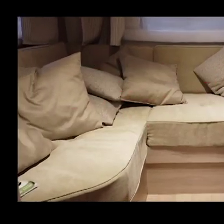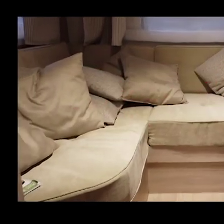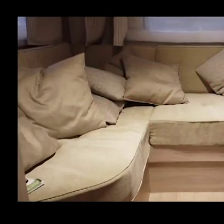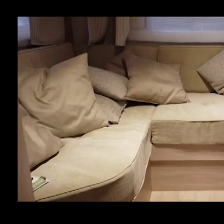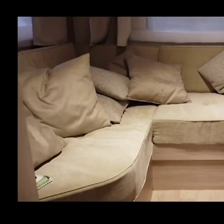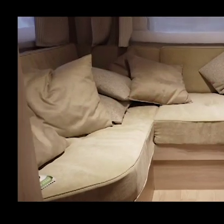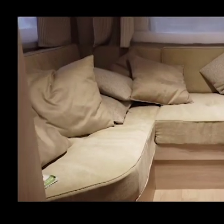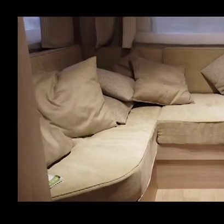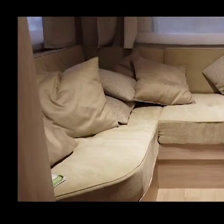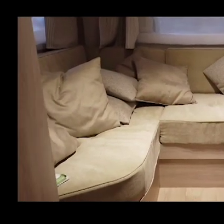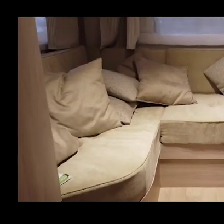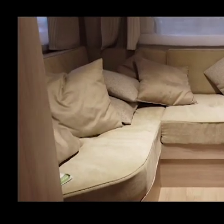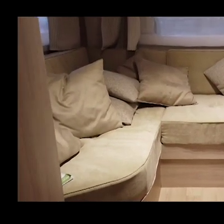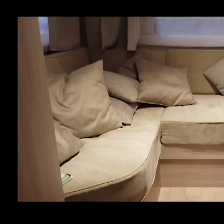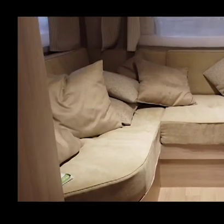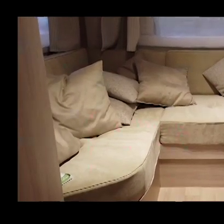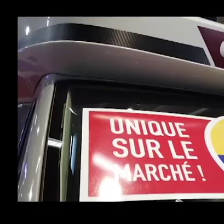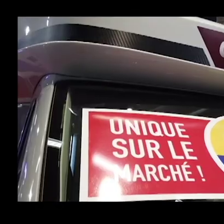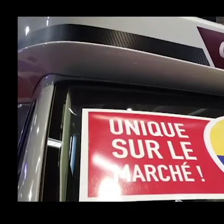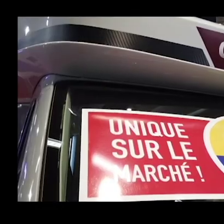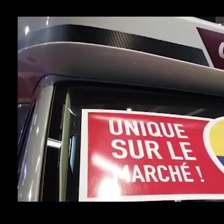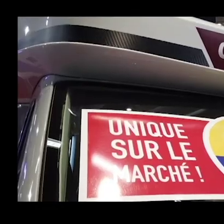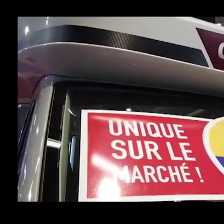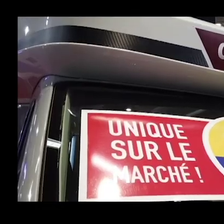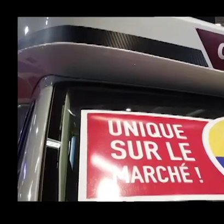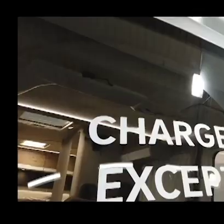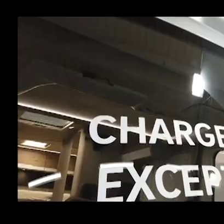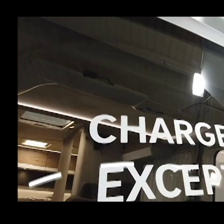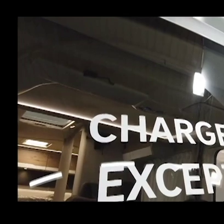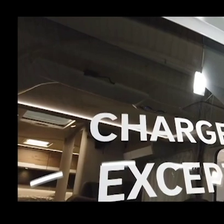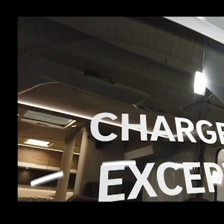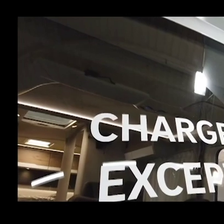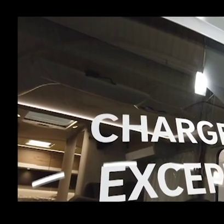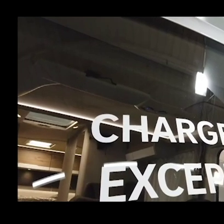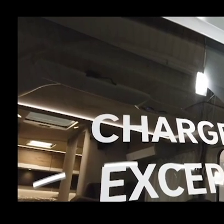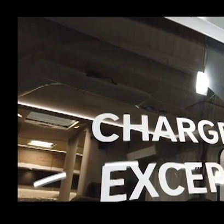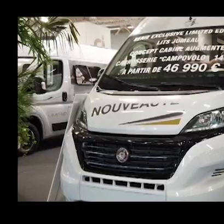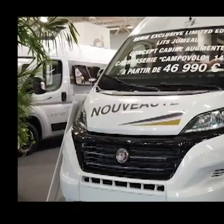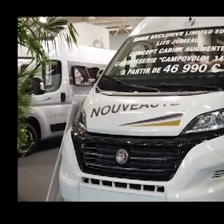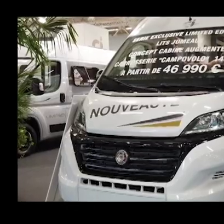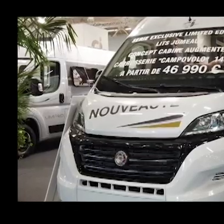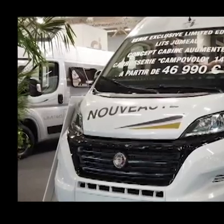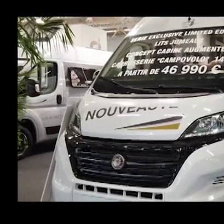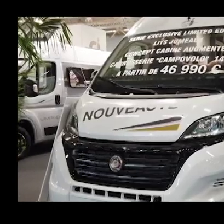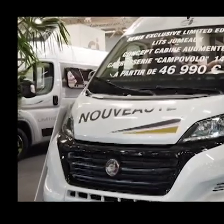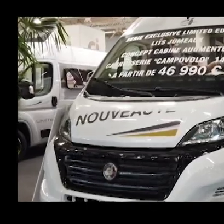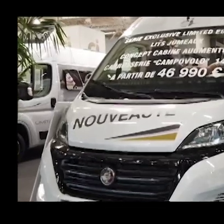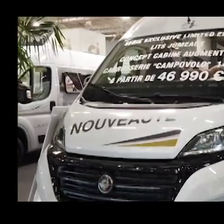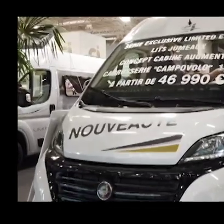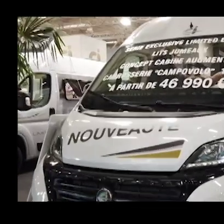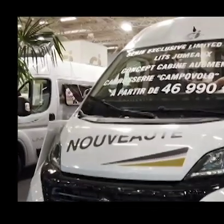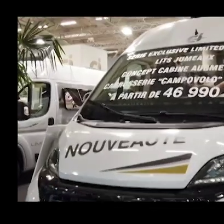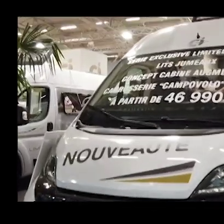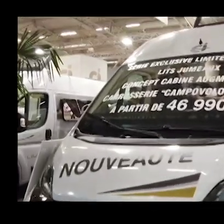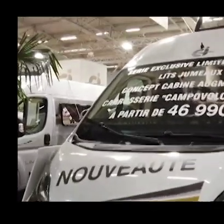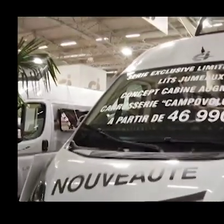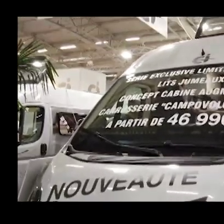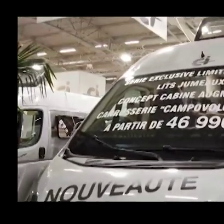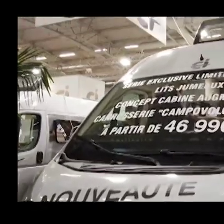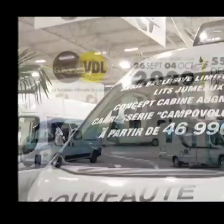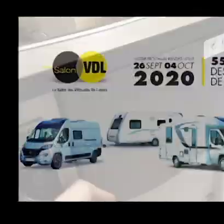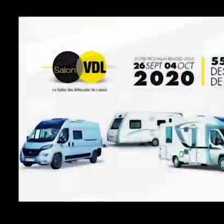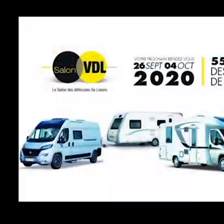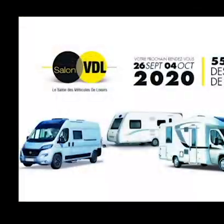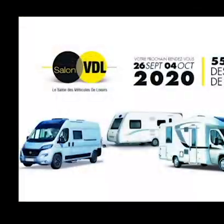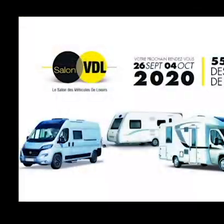puisqu'il y a eu plus de 100 mille visiteurs sur les 10 jours à savoir plus de 10 mille visiteurs par jour donc cette année et bien avec l'épidémie je pense que